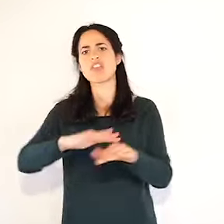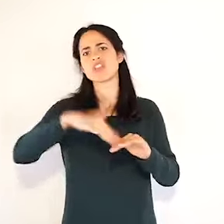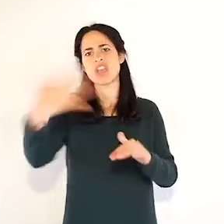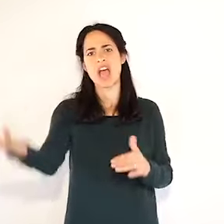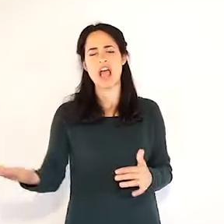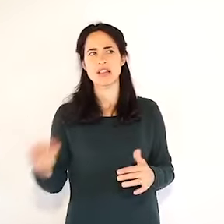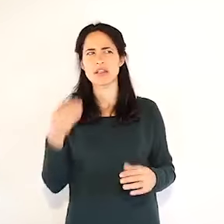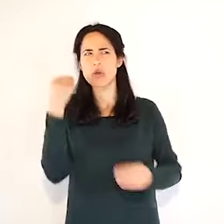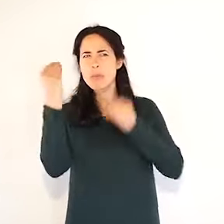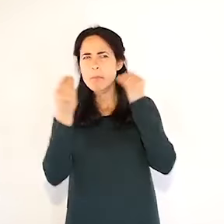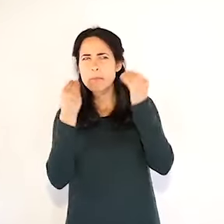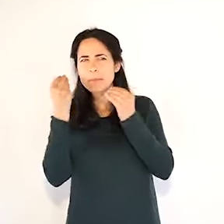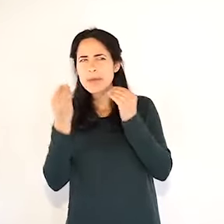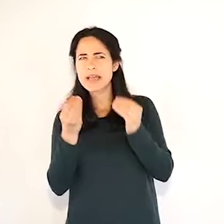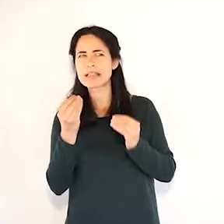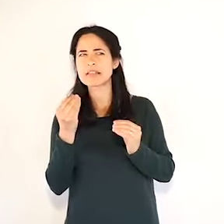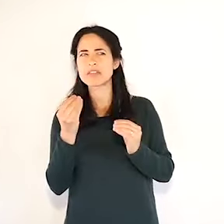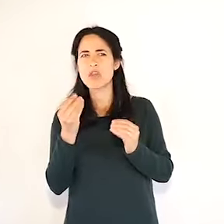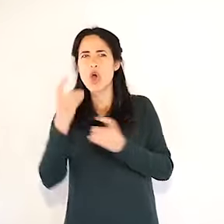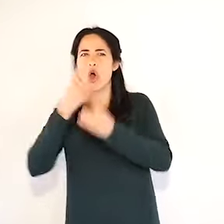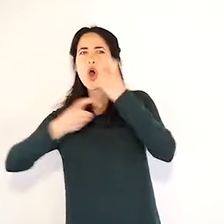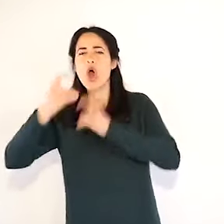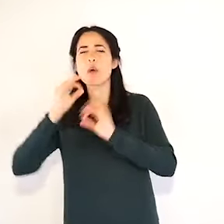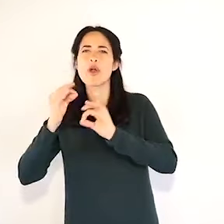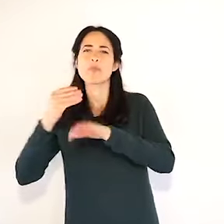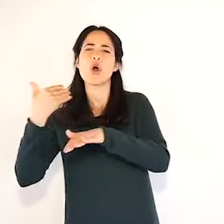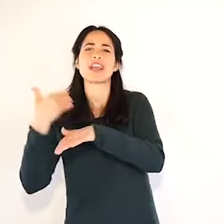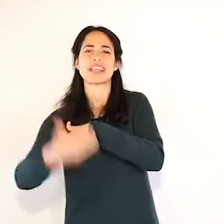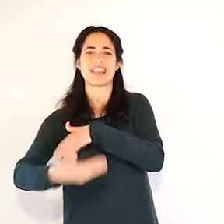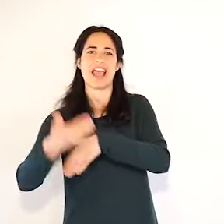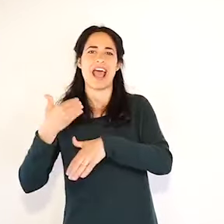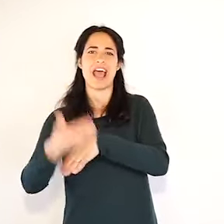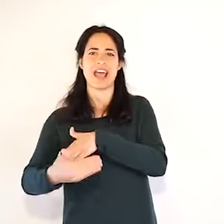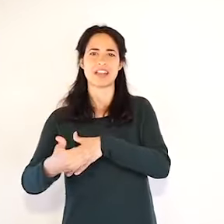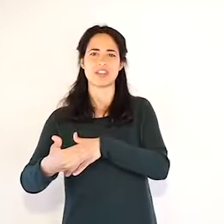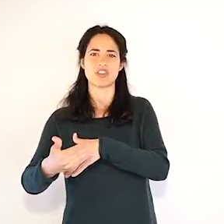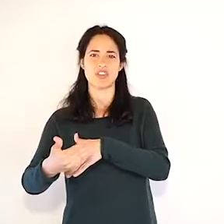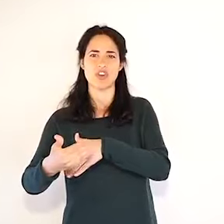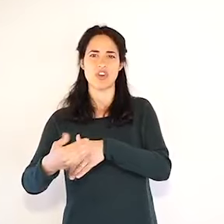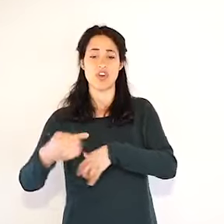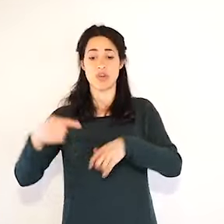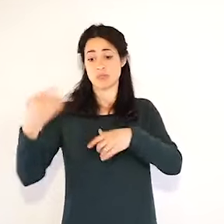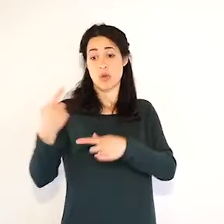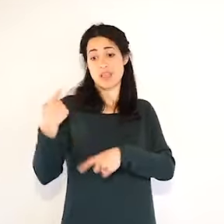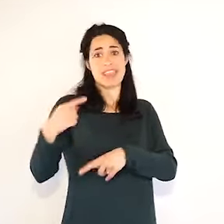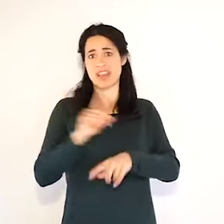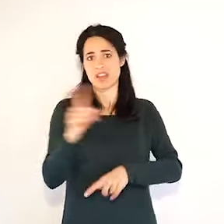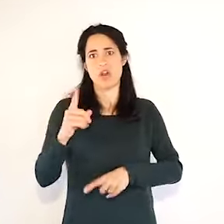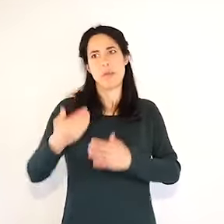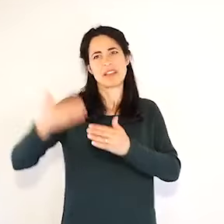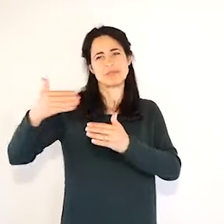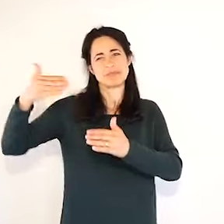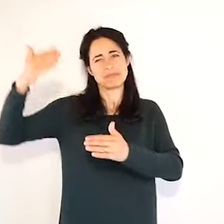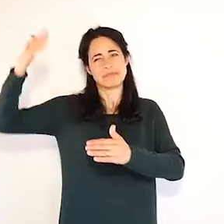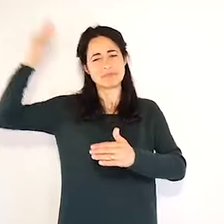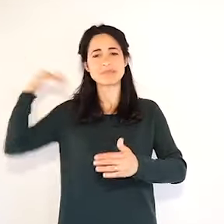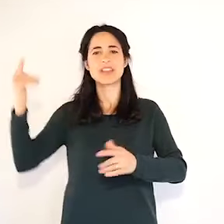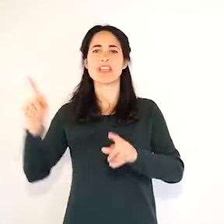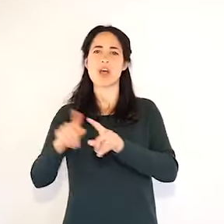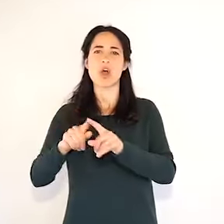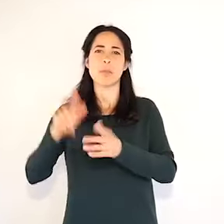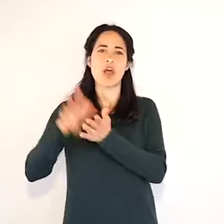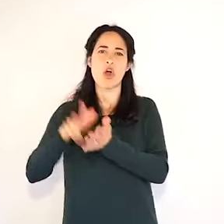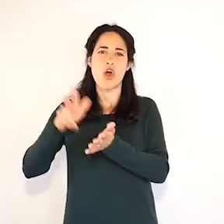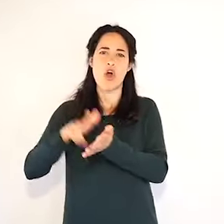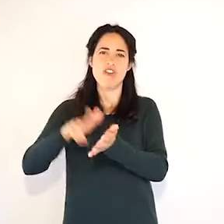ritardo rispetto ai decessi veri e propri che si sono verificati e che si attende la conferma dell